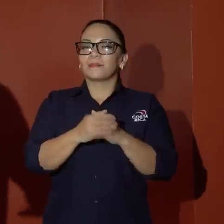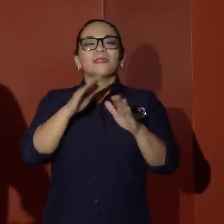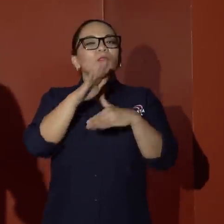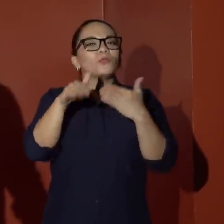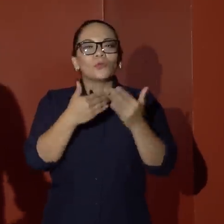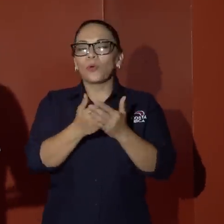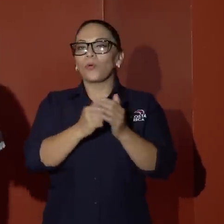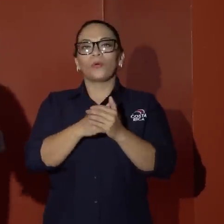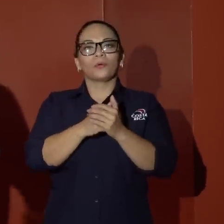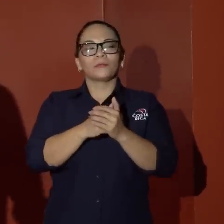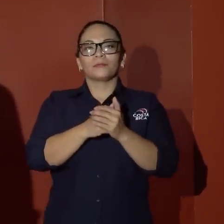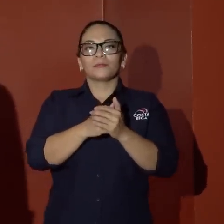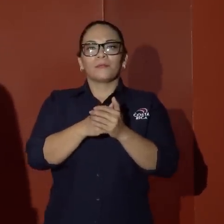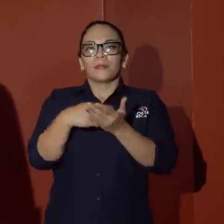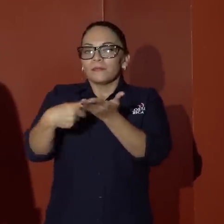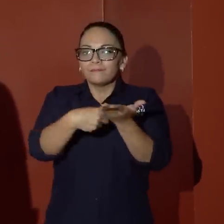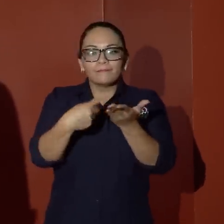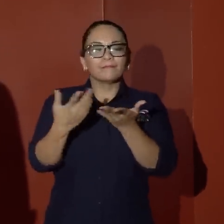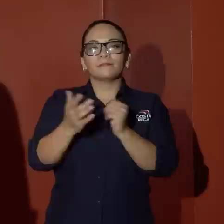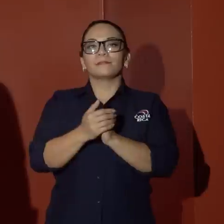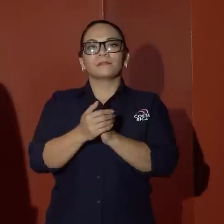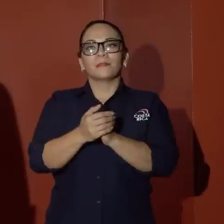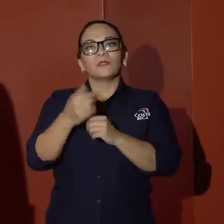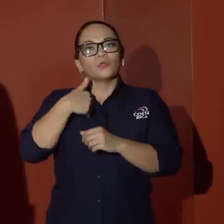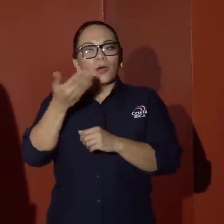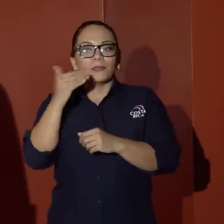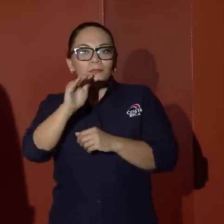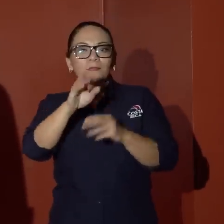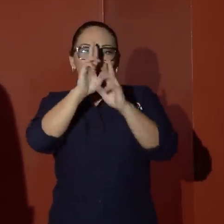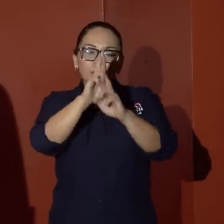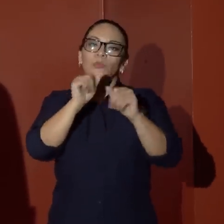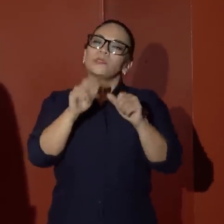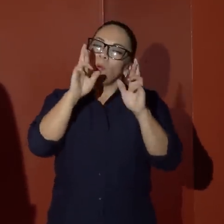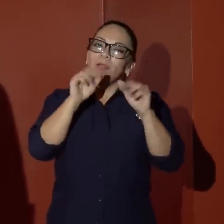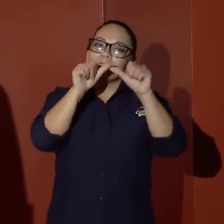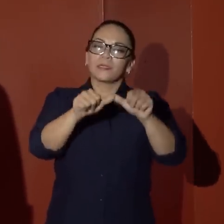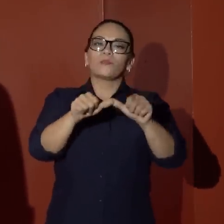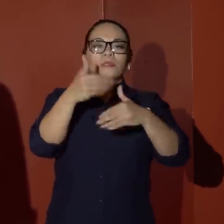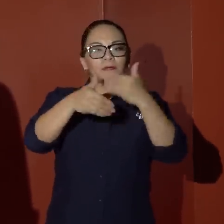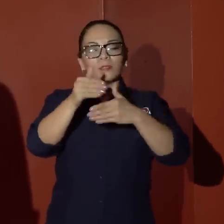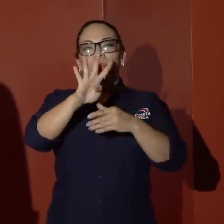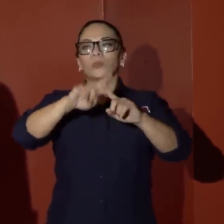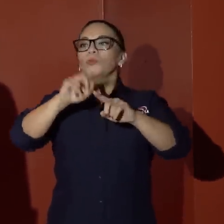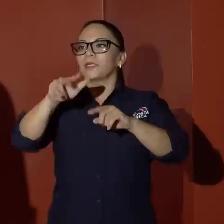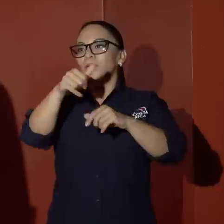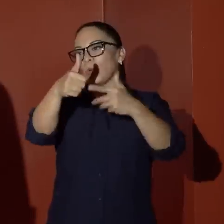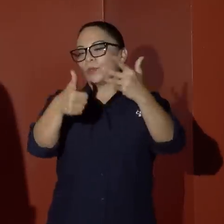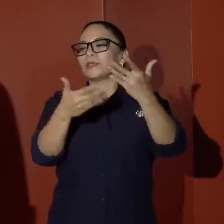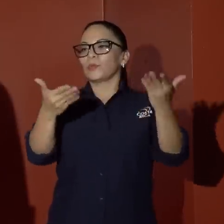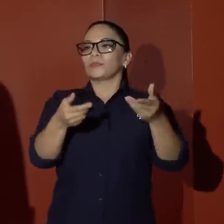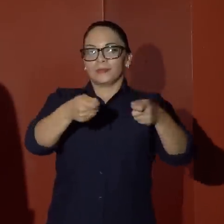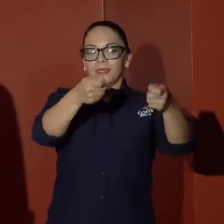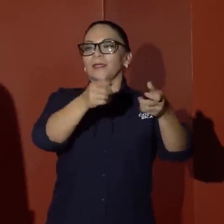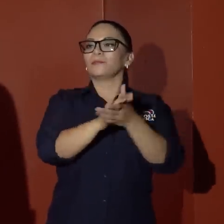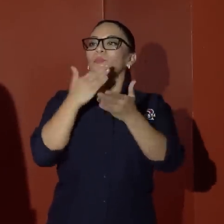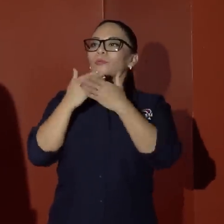la persuasión la solicitud respetuosa para que sigamos avanzando con 4-3 obviamente y el resto de cosas que están ahí